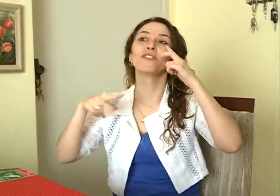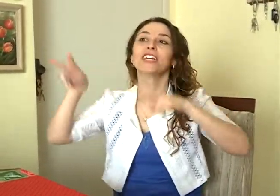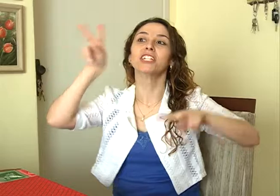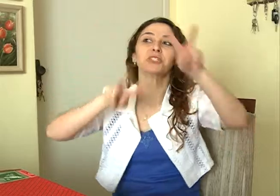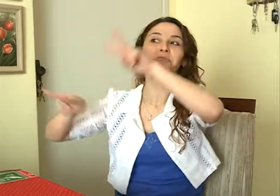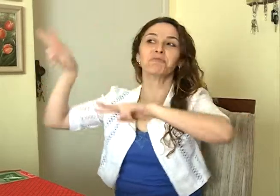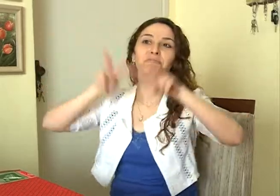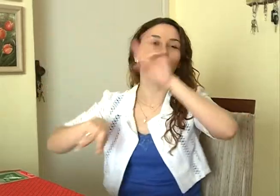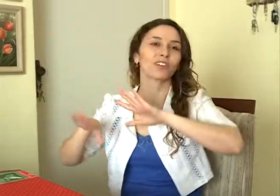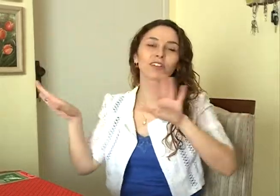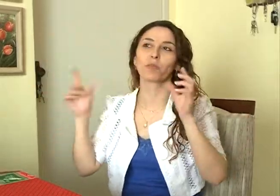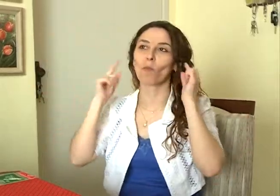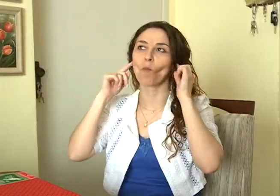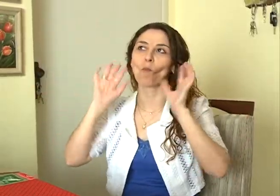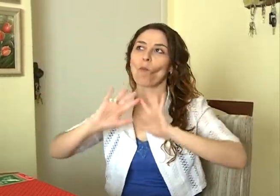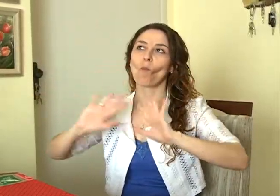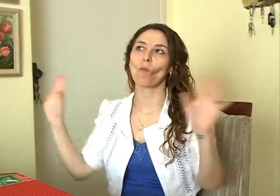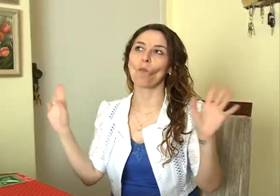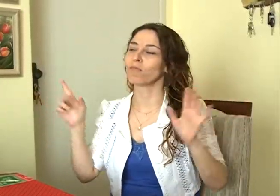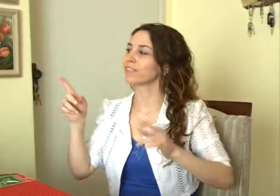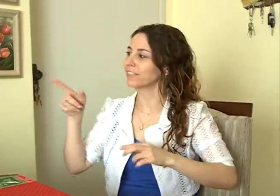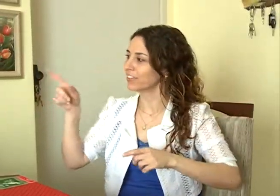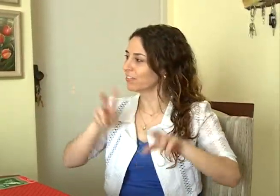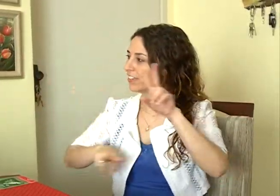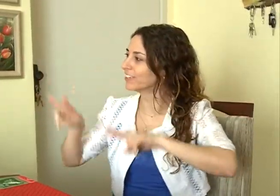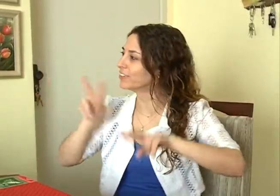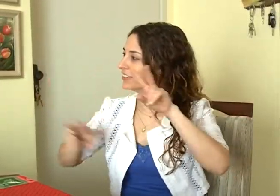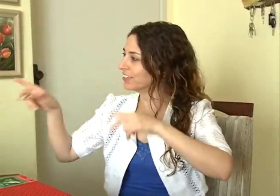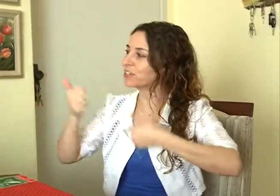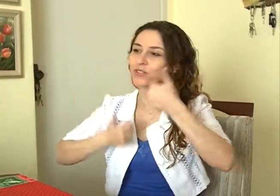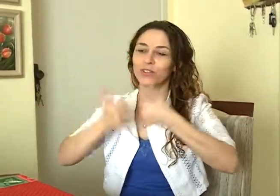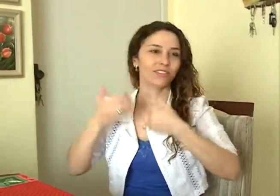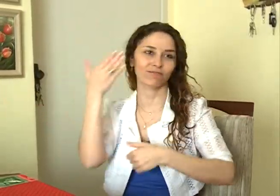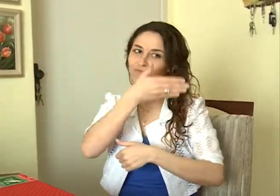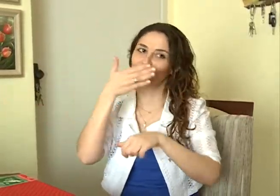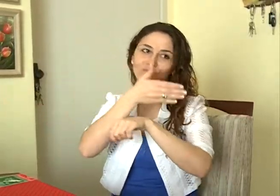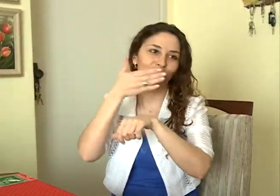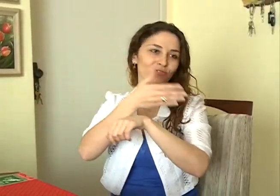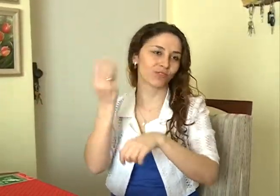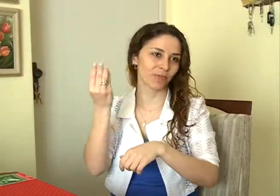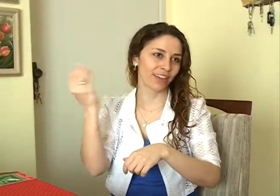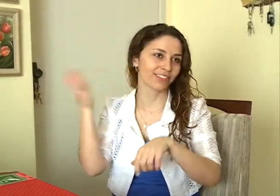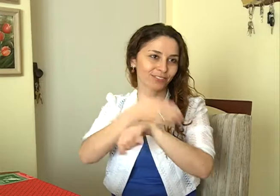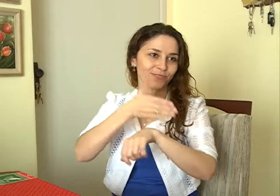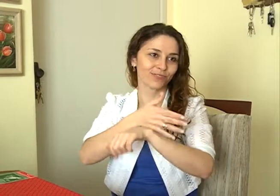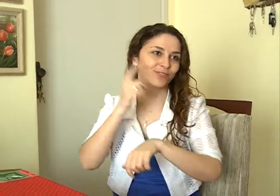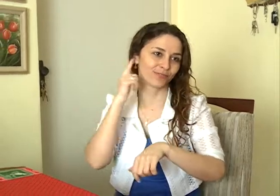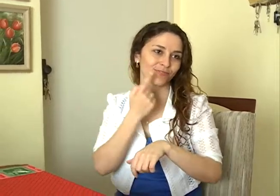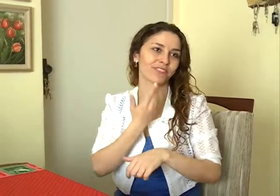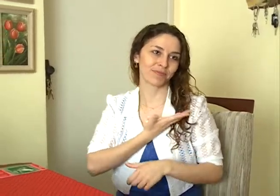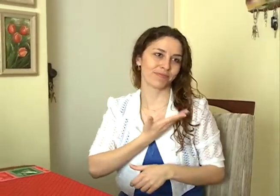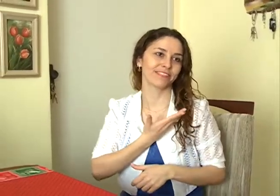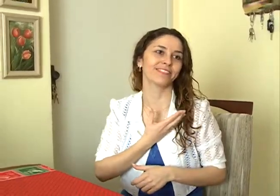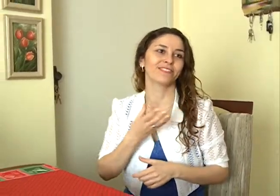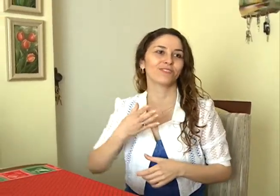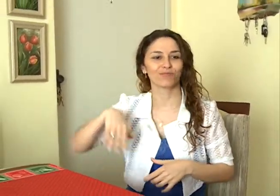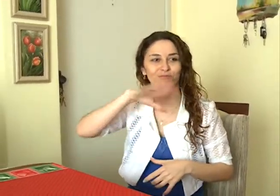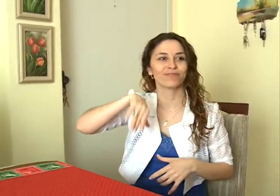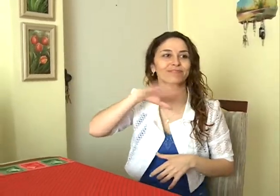feliz. Era visual. Diferente. Não tinha som. Ele sempre ia. Ele adora. Já tem